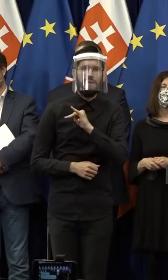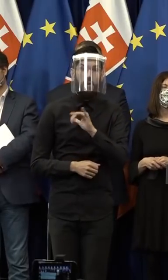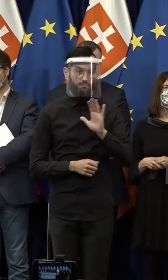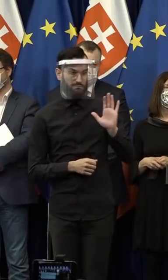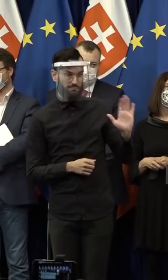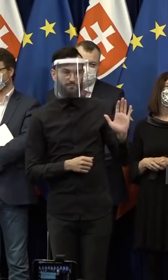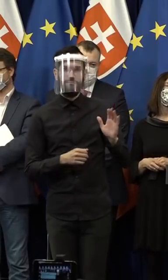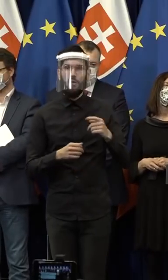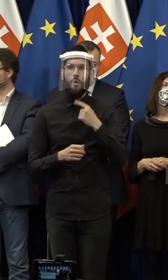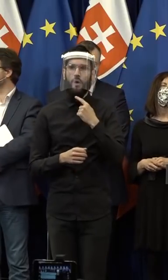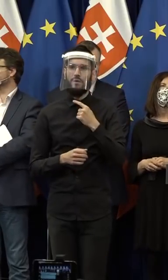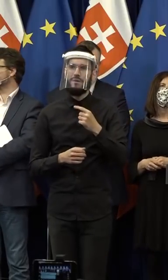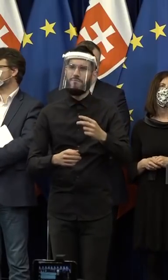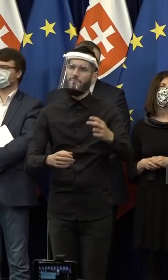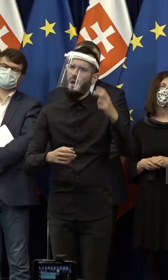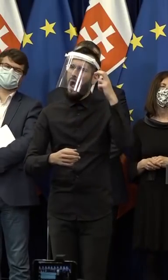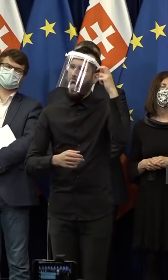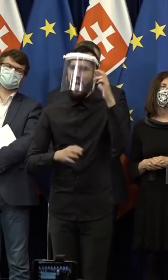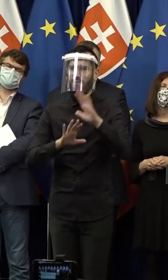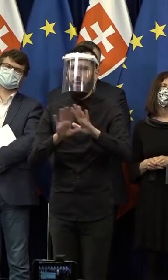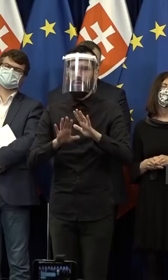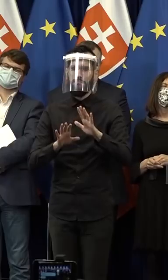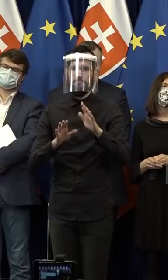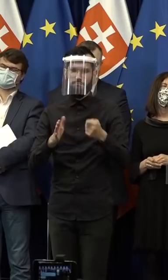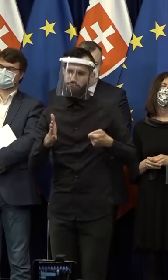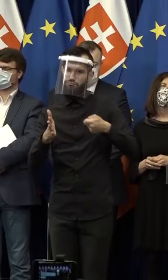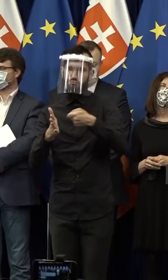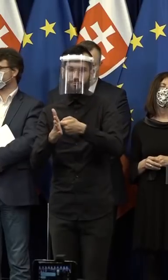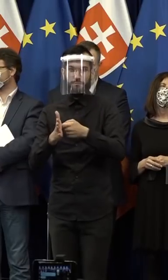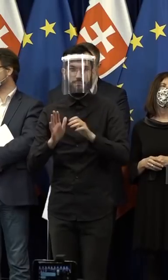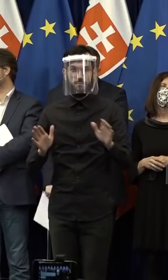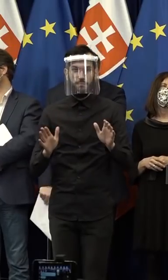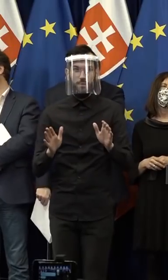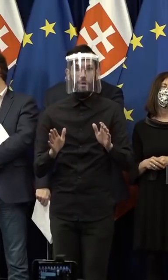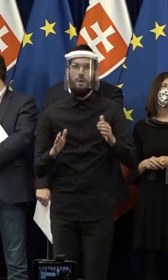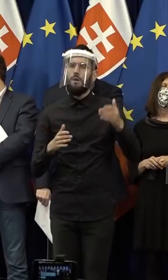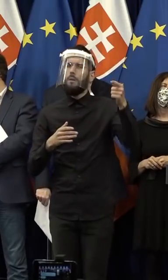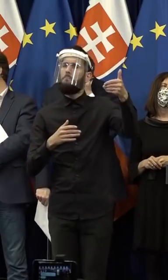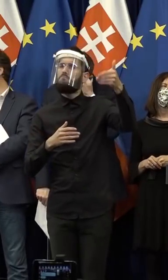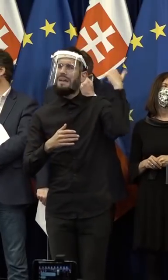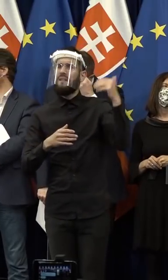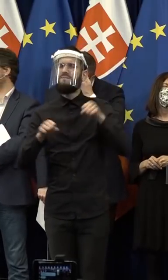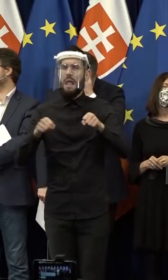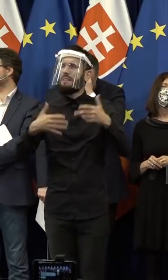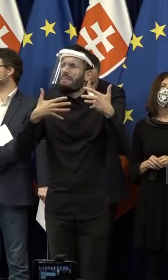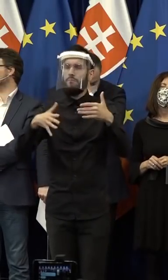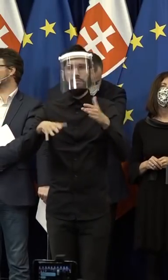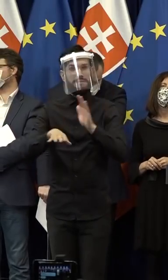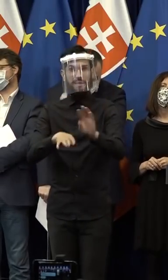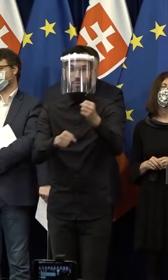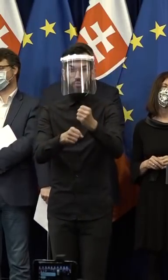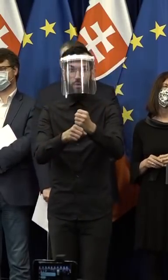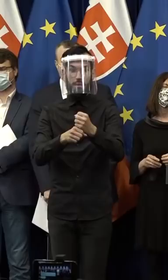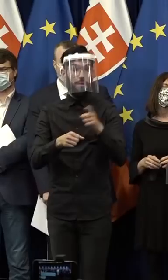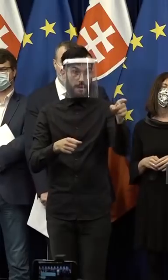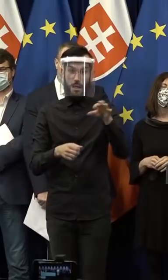je u vás také vlajkové lode, že niečo, čo ste vy priniesli a nepriniesla to pred vami žiadna iná vláda. a teda našla